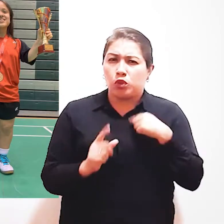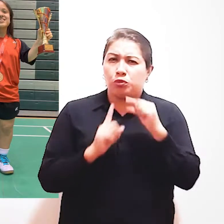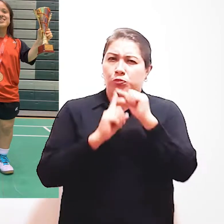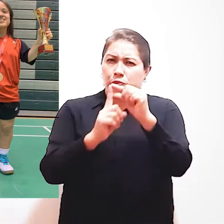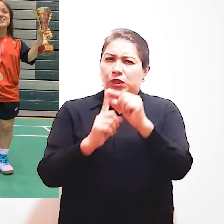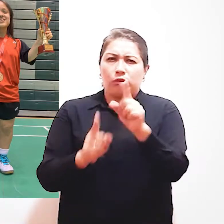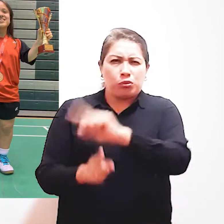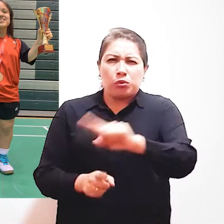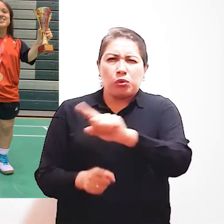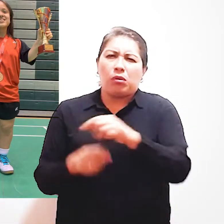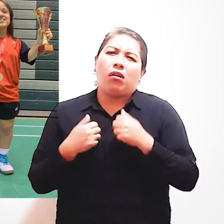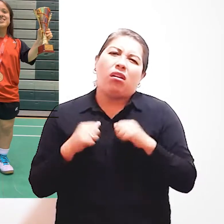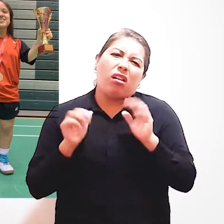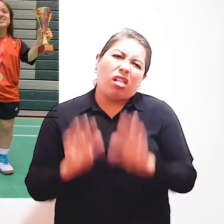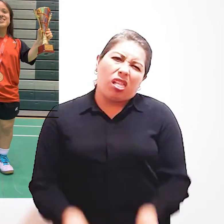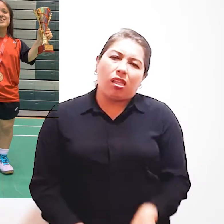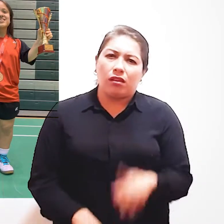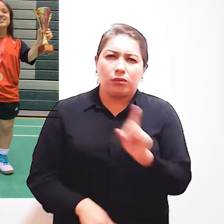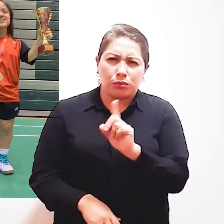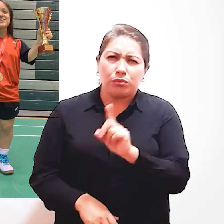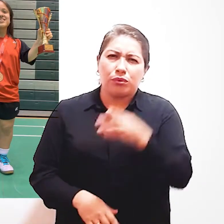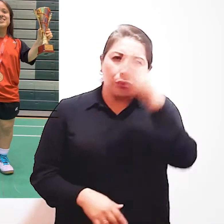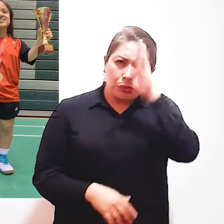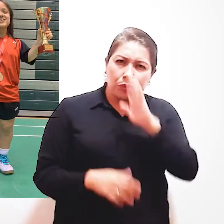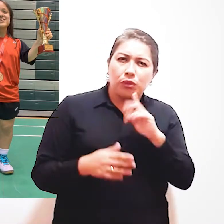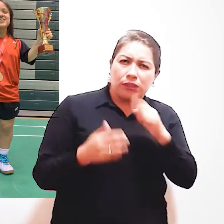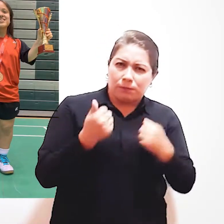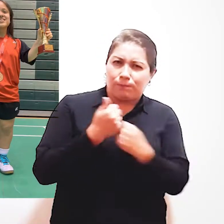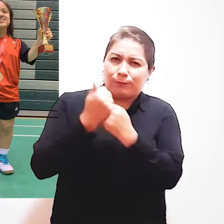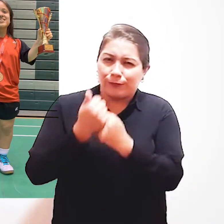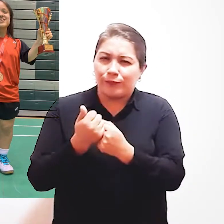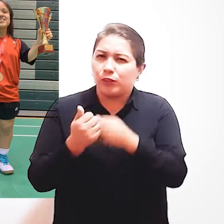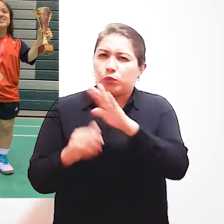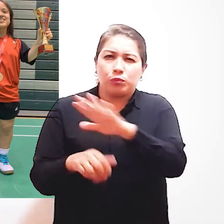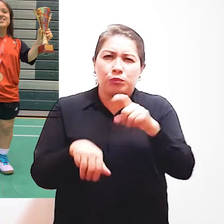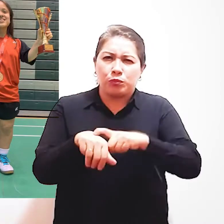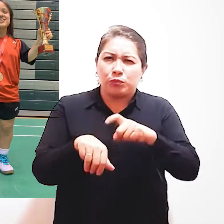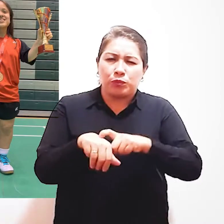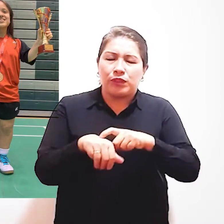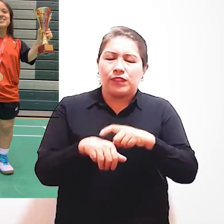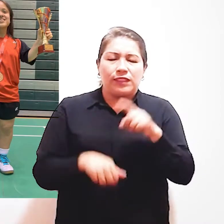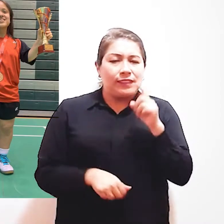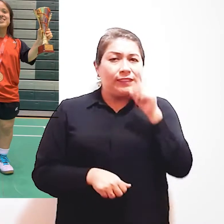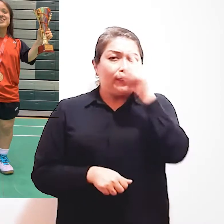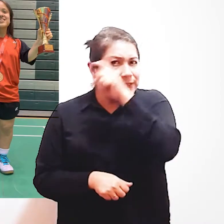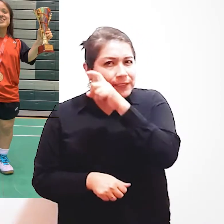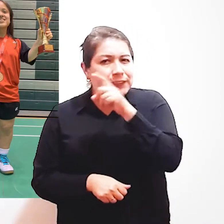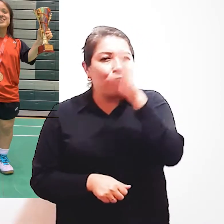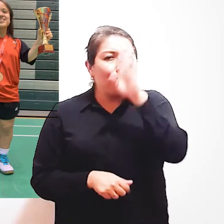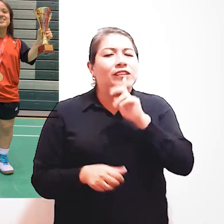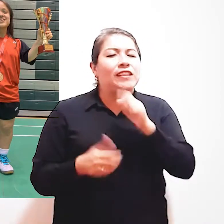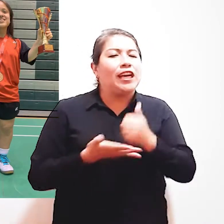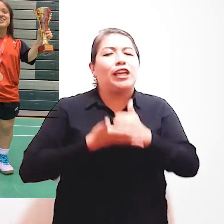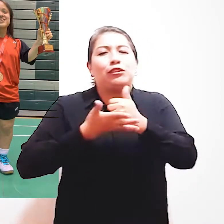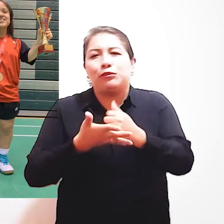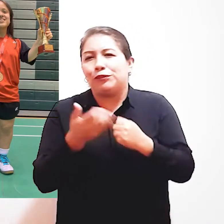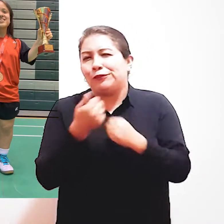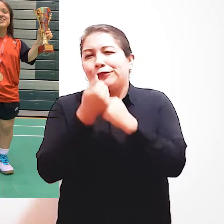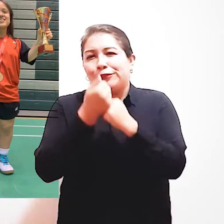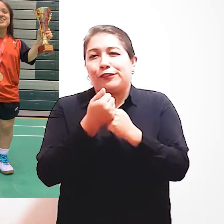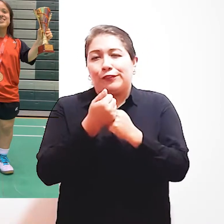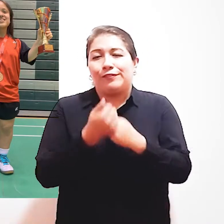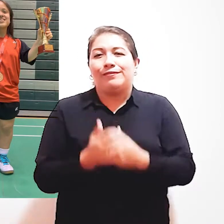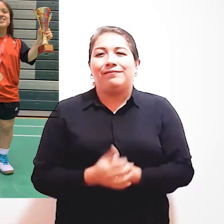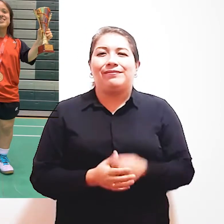les digo que no se rindan Y que Dios siempre estará ahí para apoyarte En los momentos más difíciles Dios es motor y